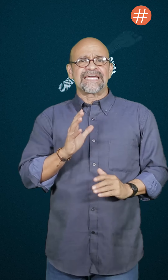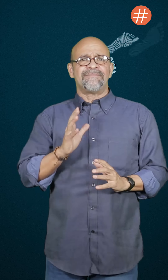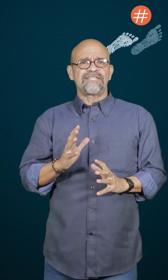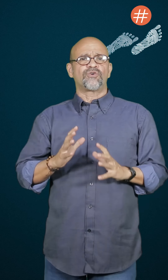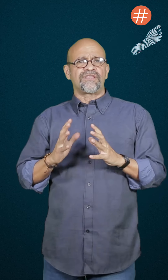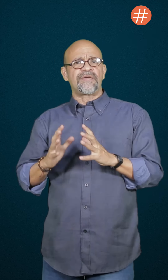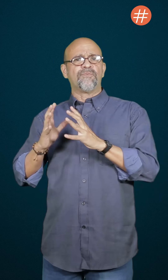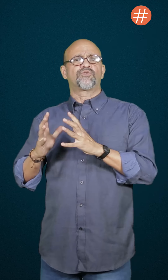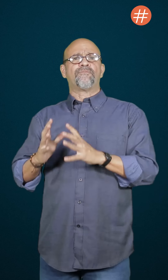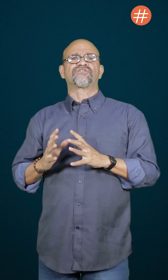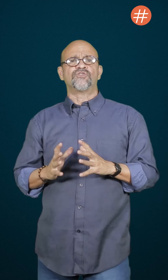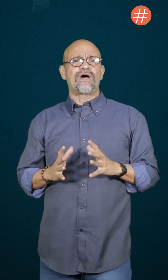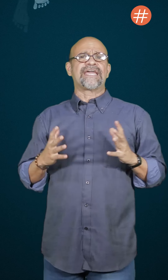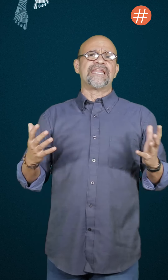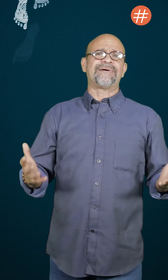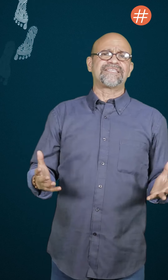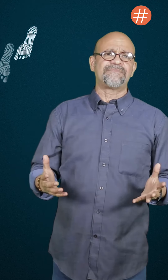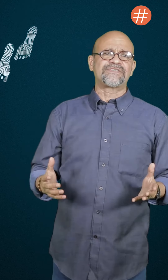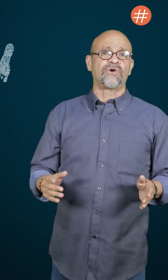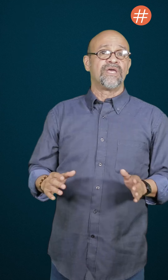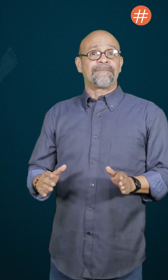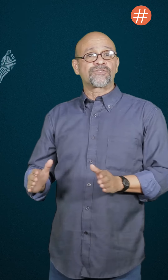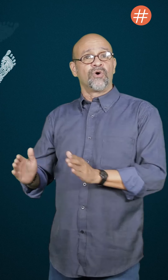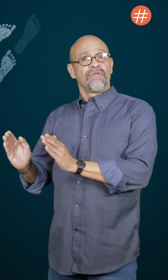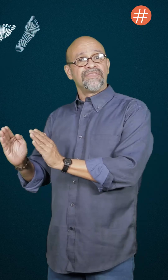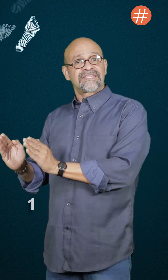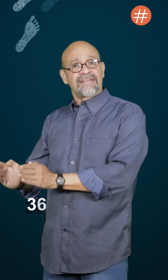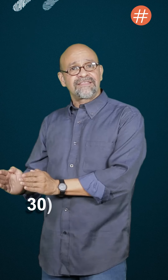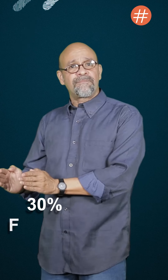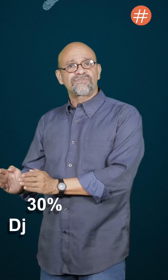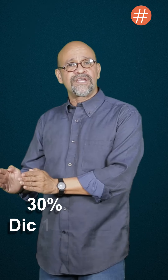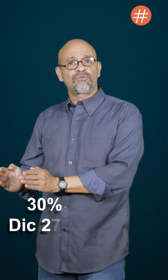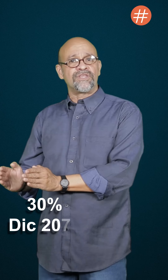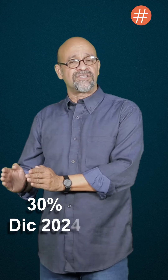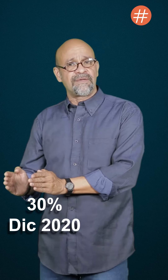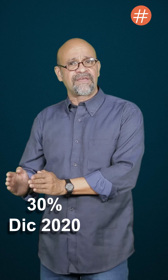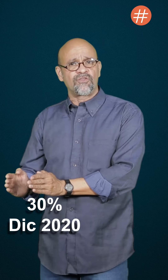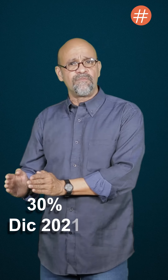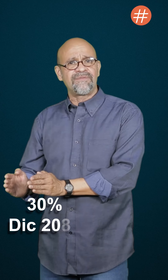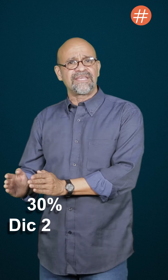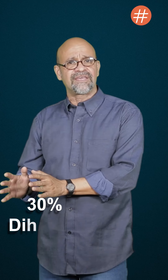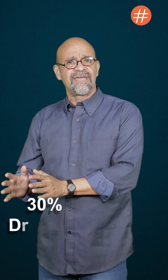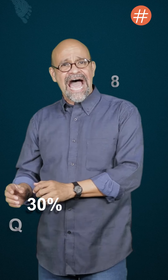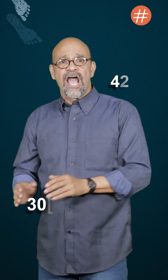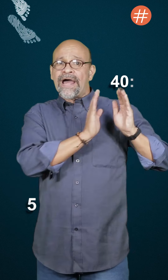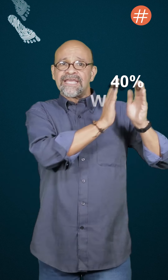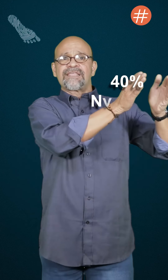incremento de 10 puntos porcentuales en la participación que pasó de 30% en diciembre de 2020 a 40